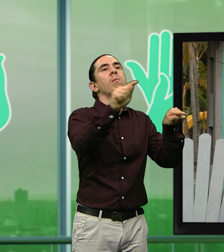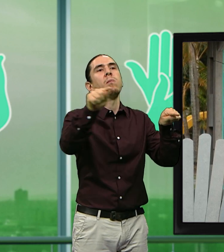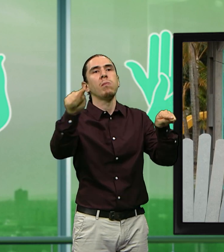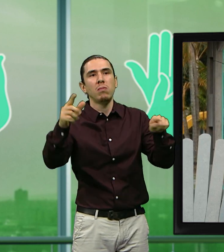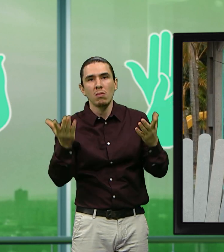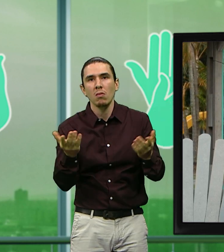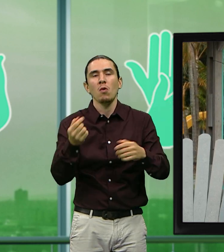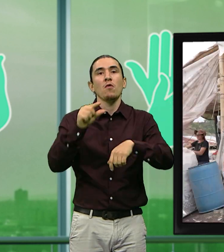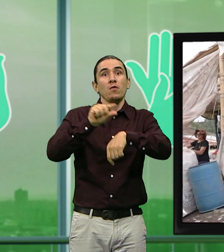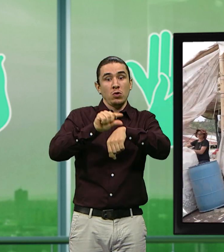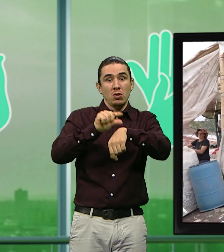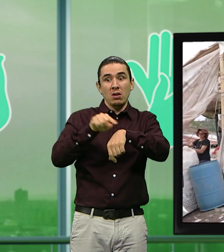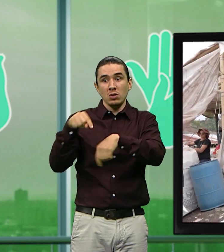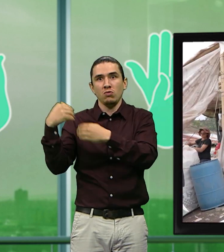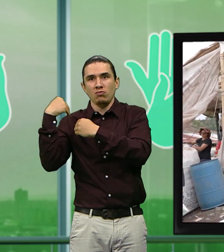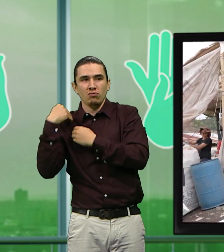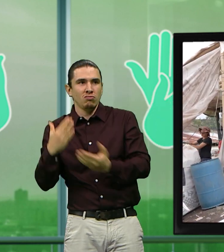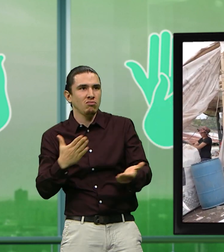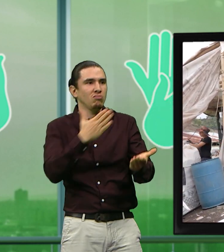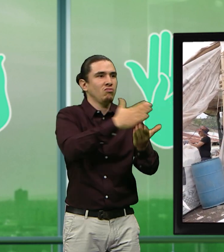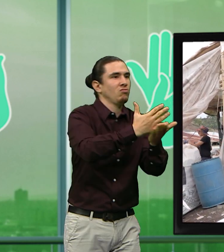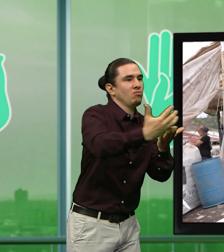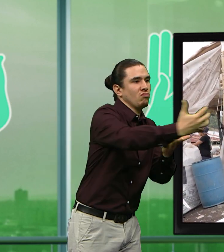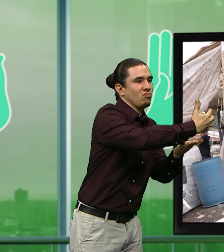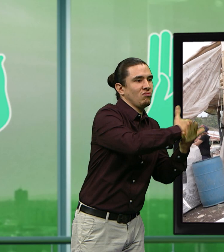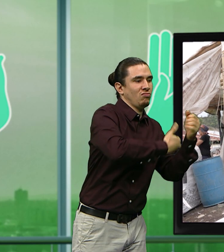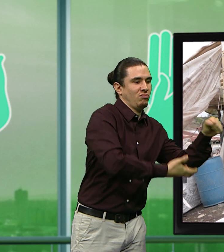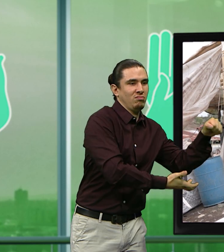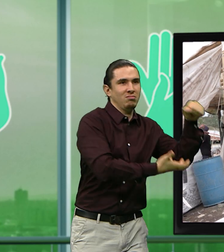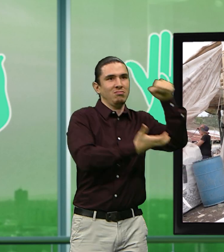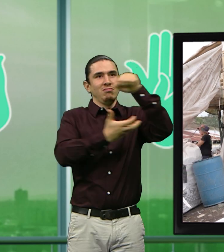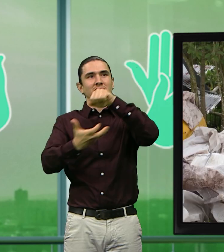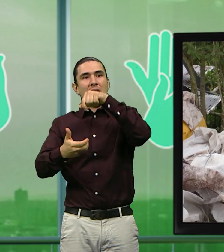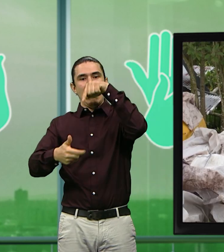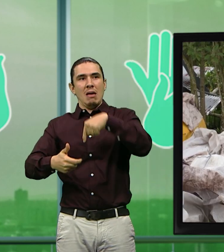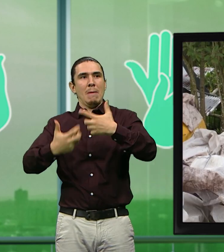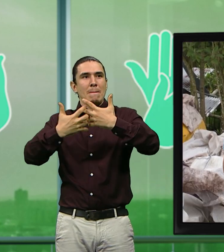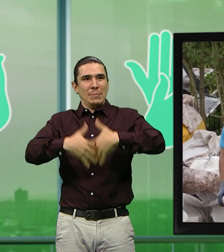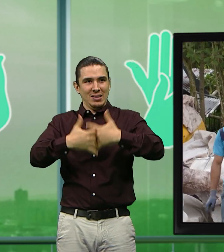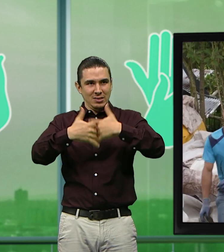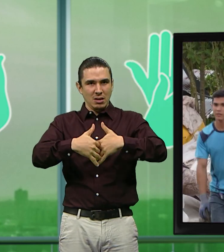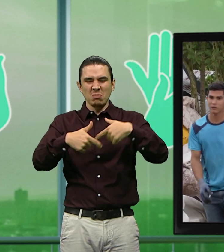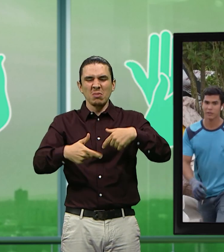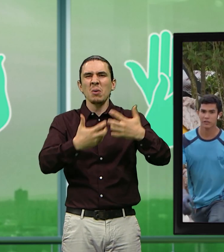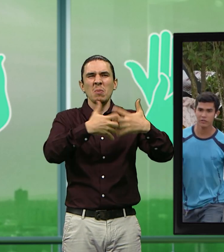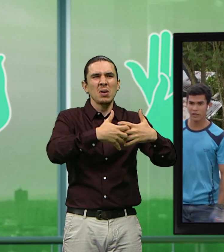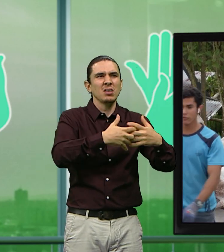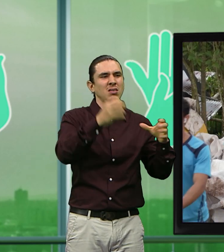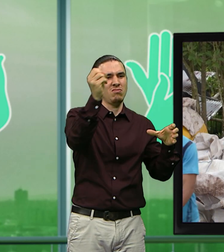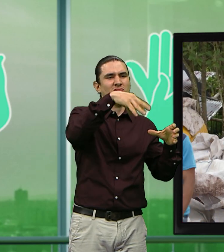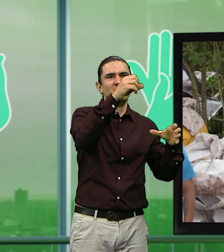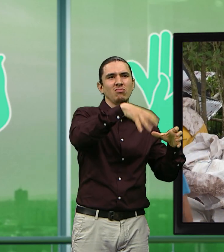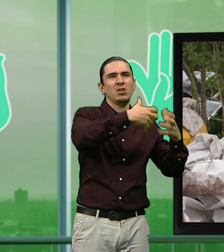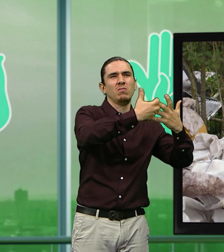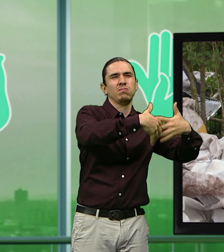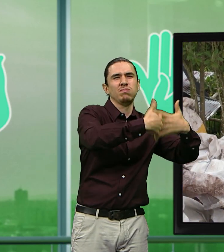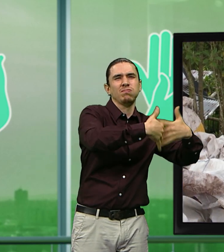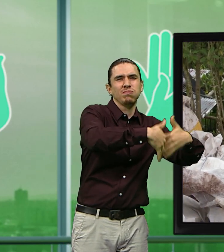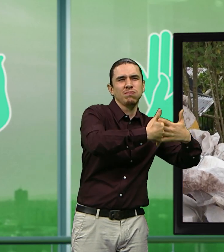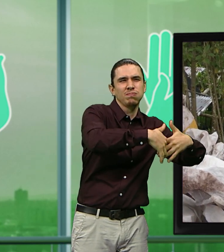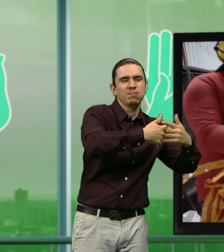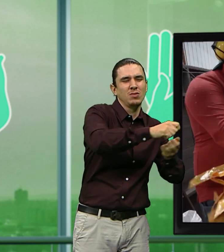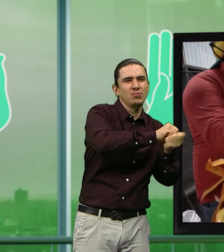en el área metropolitana. Y luego Fundación la recoge, la transporta y la transforma en perfiles de plástico reciclado.